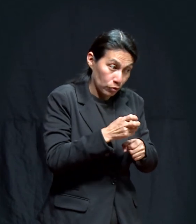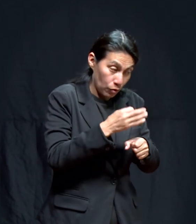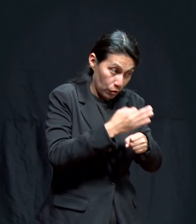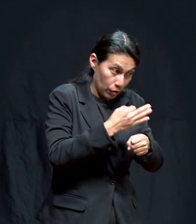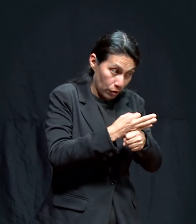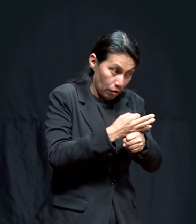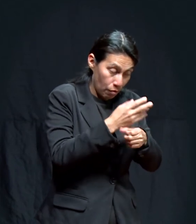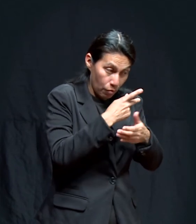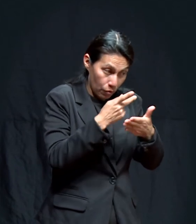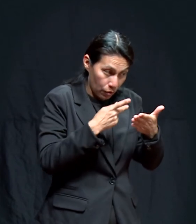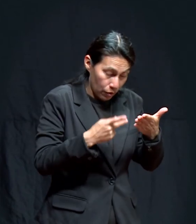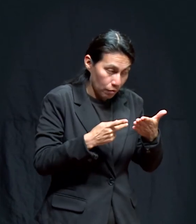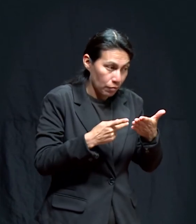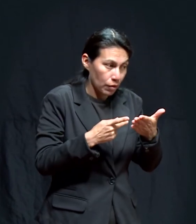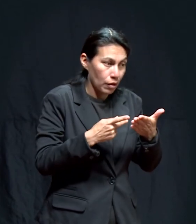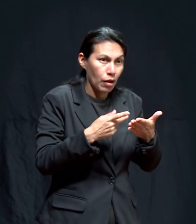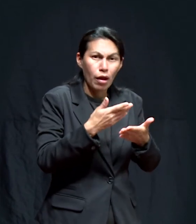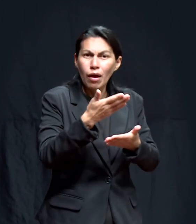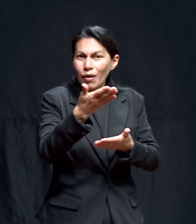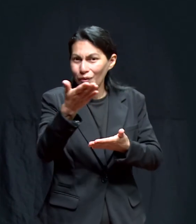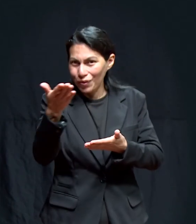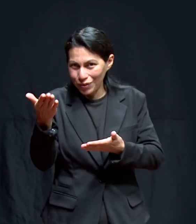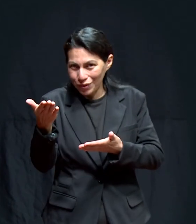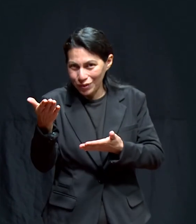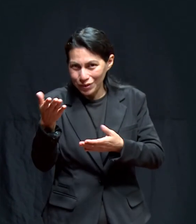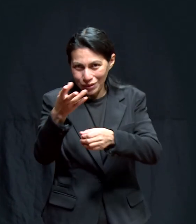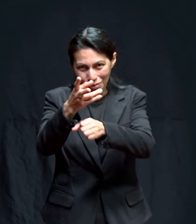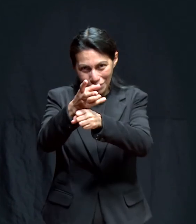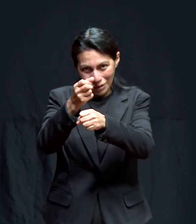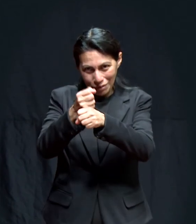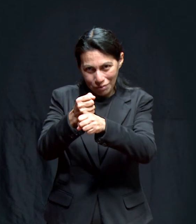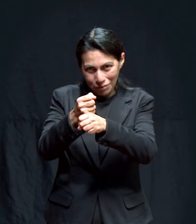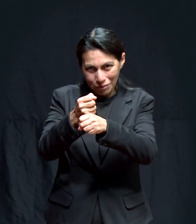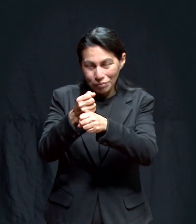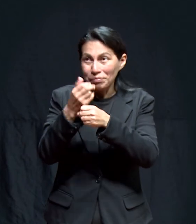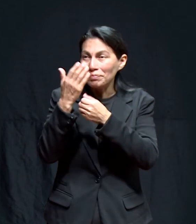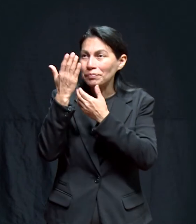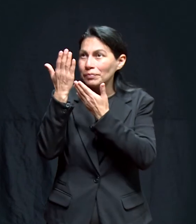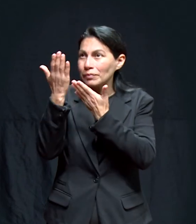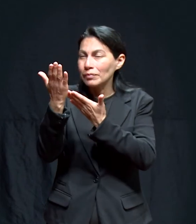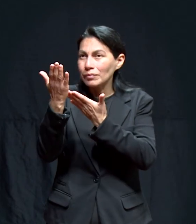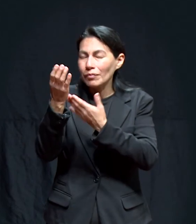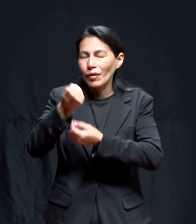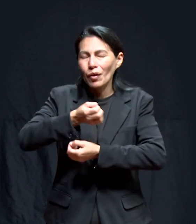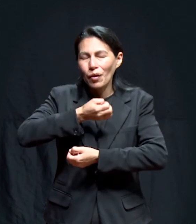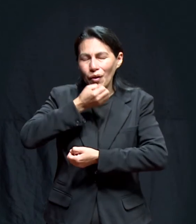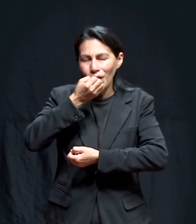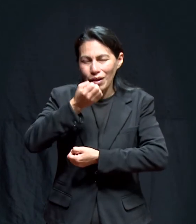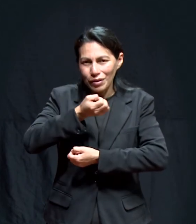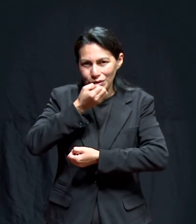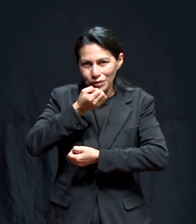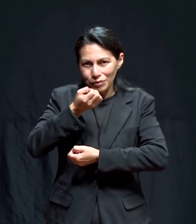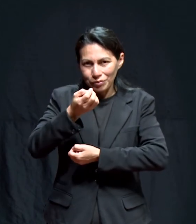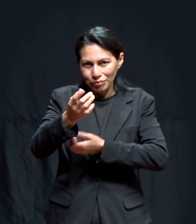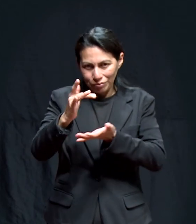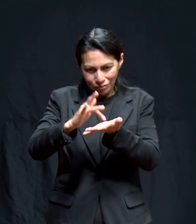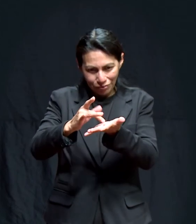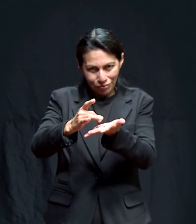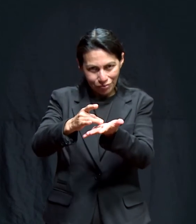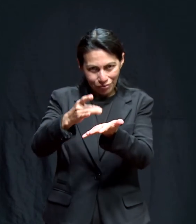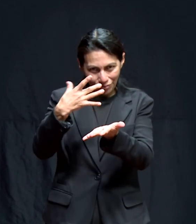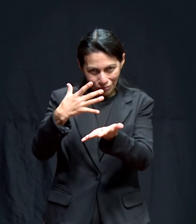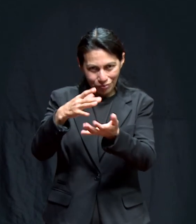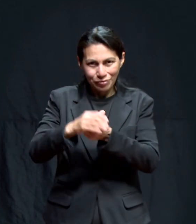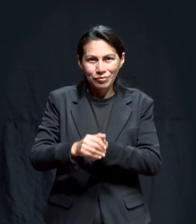programa, hermana, invitamos a todos a que envíen sus pedidos de oración y